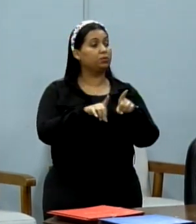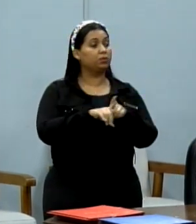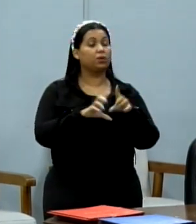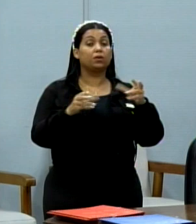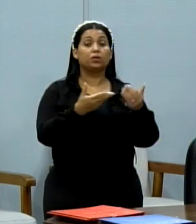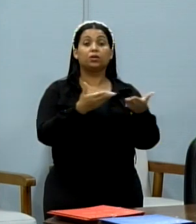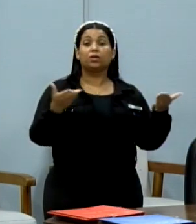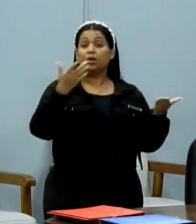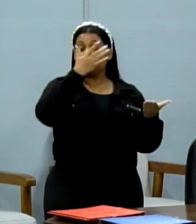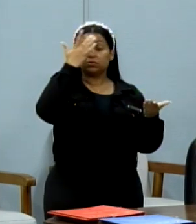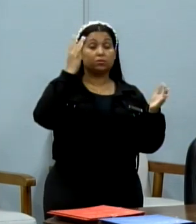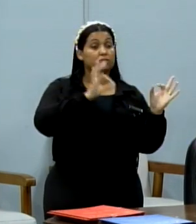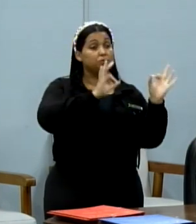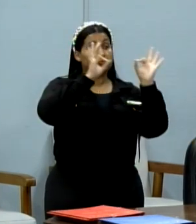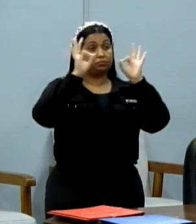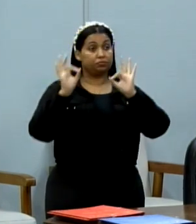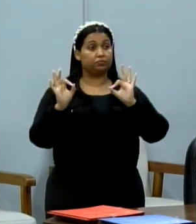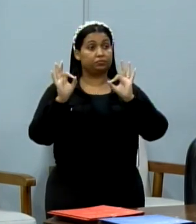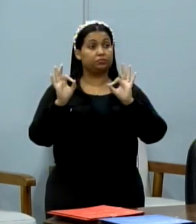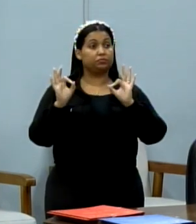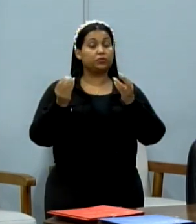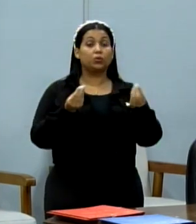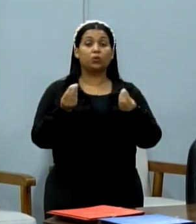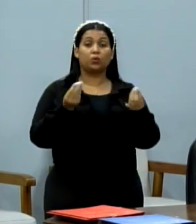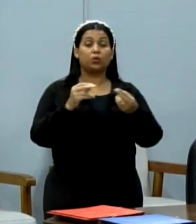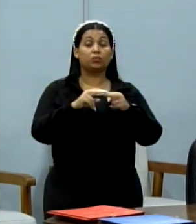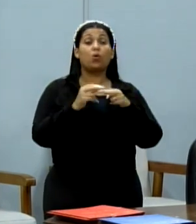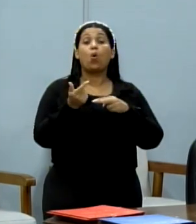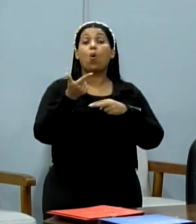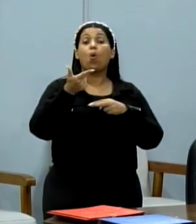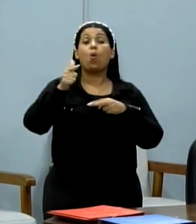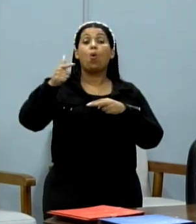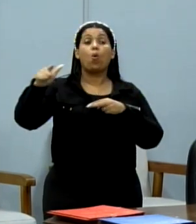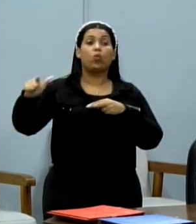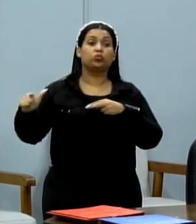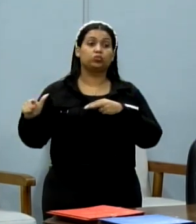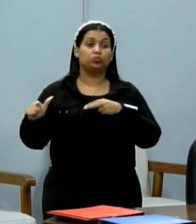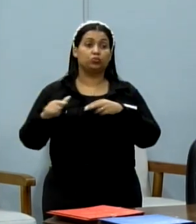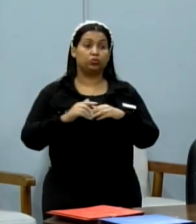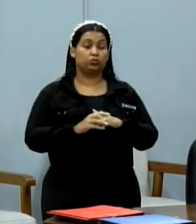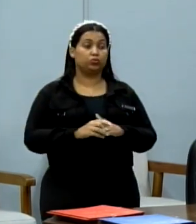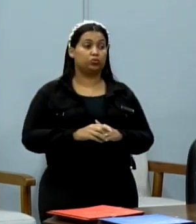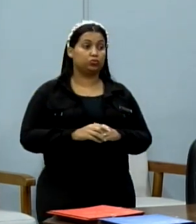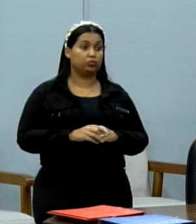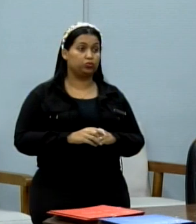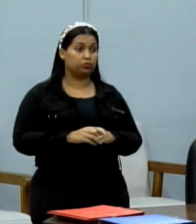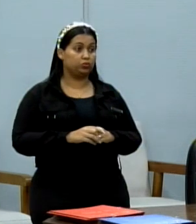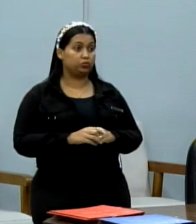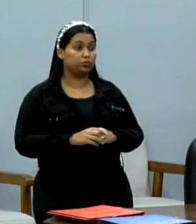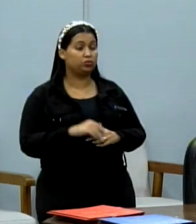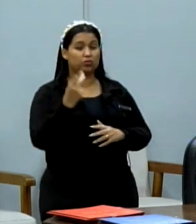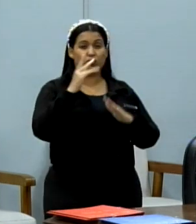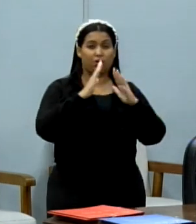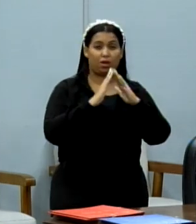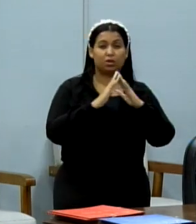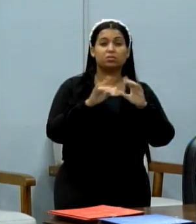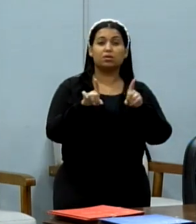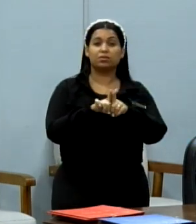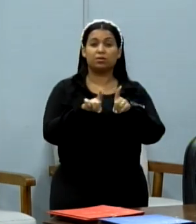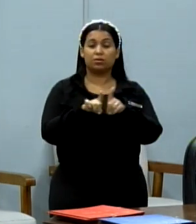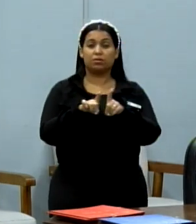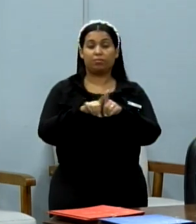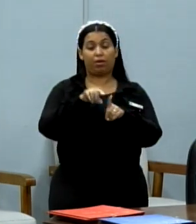todos aqueles que nos acompanham por outros meios nas suas casas e também